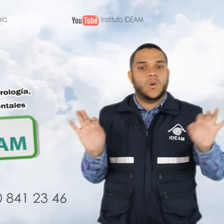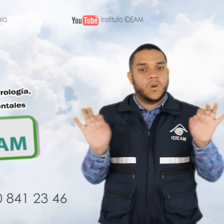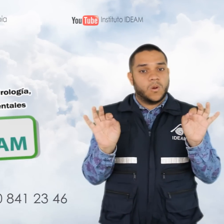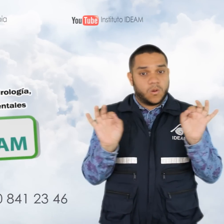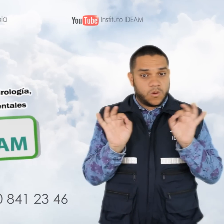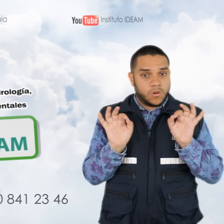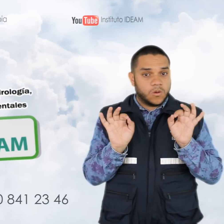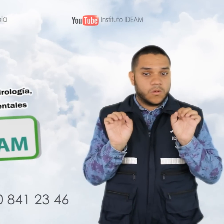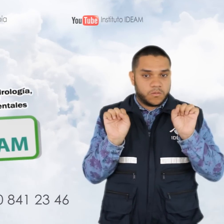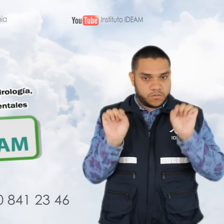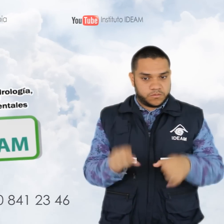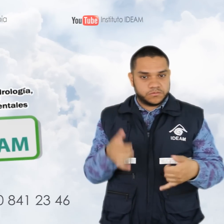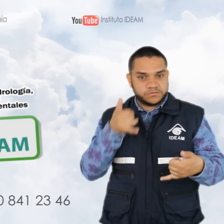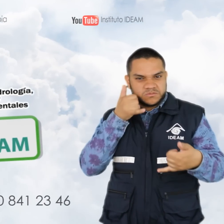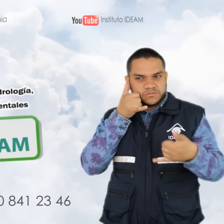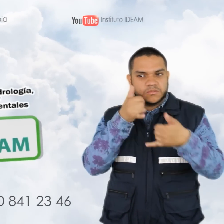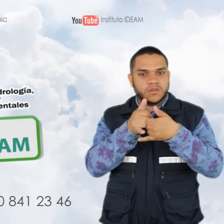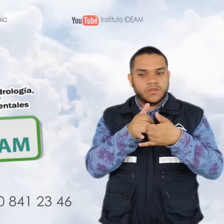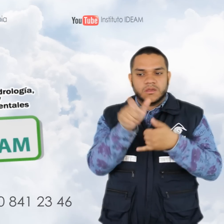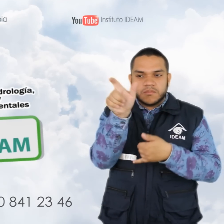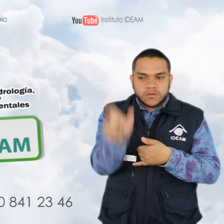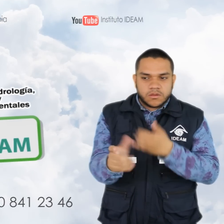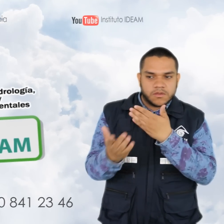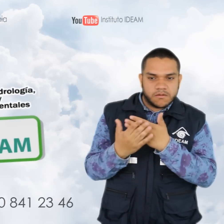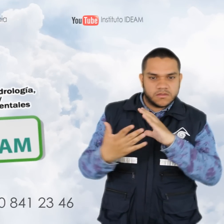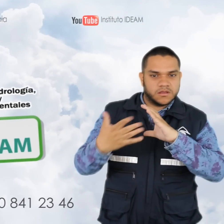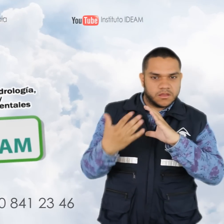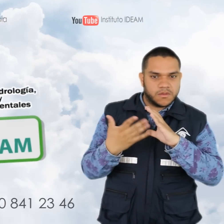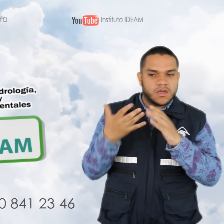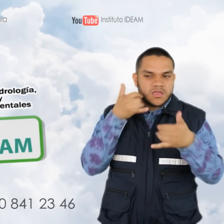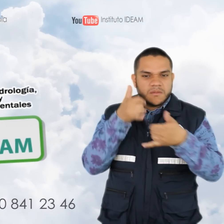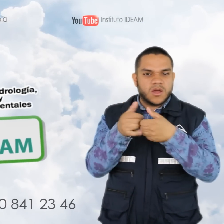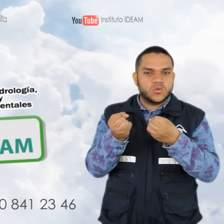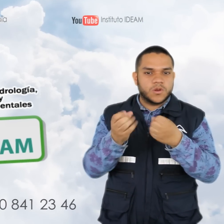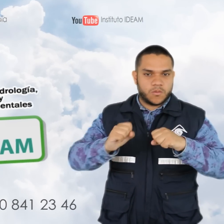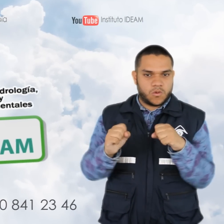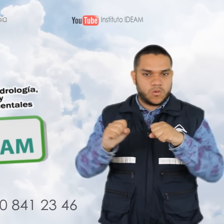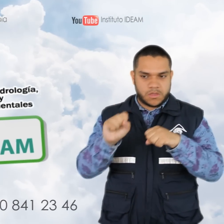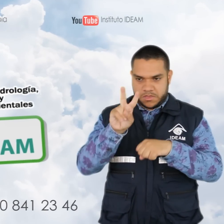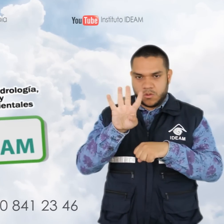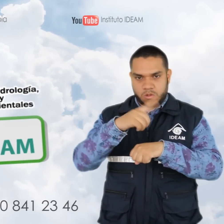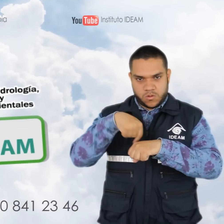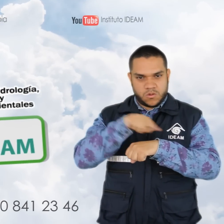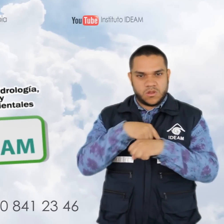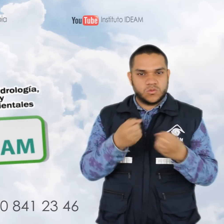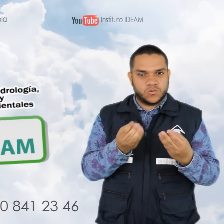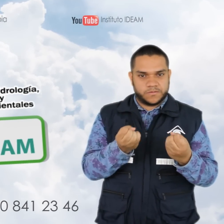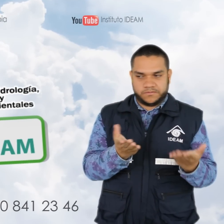.edam.gov.co o comunicarse con el metrólogo de turno en la ciudad de Bogotá las 24 horas del día en los